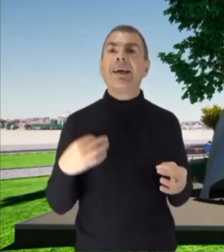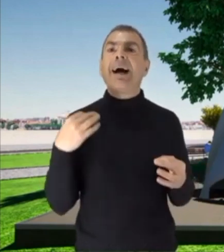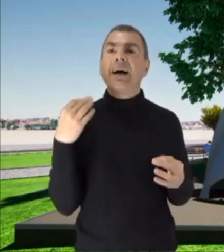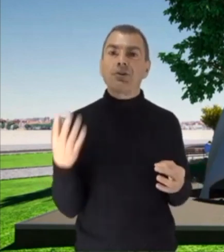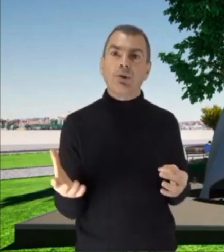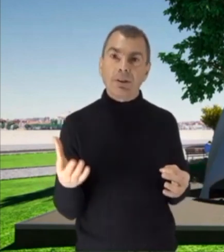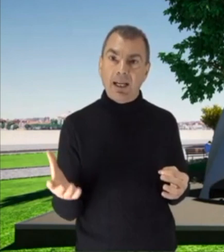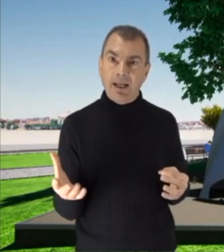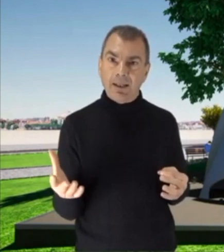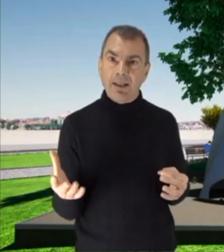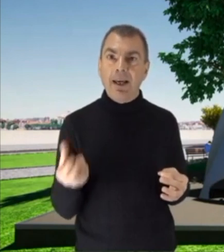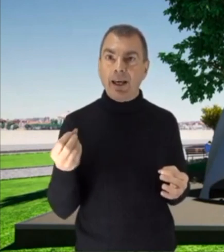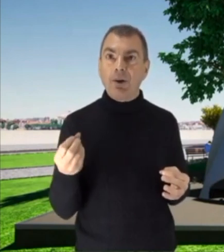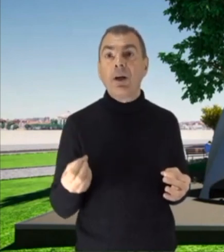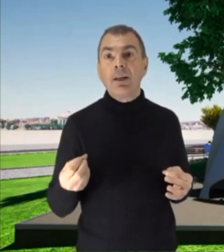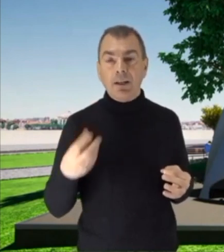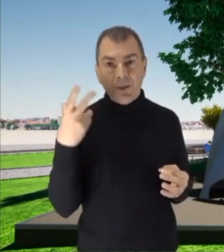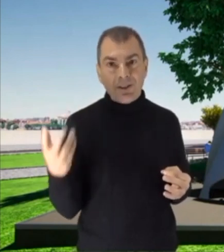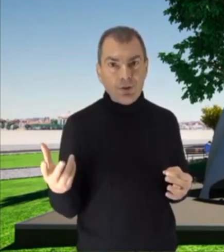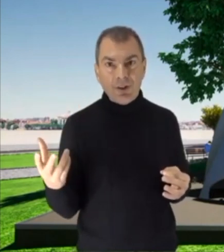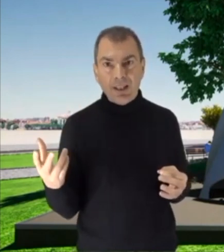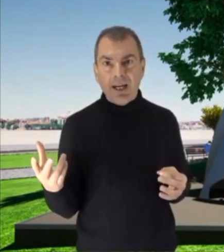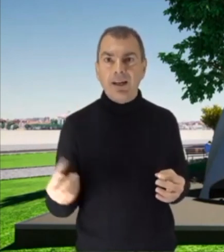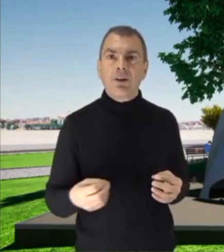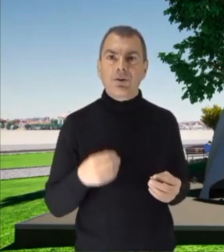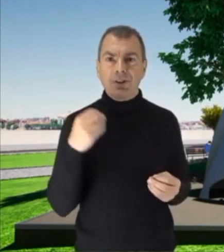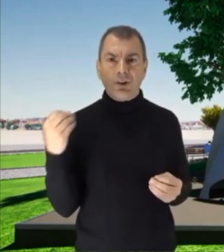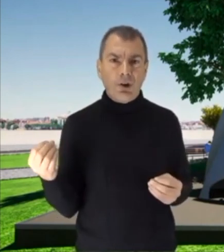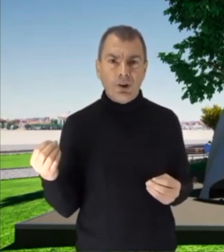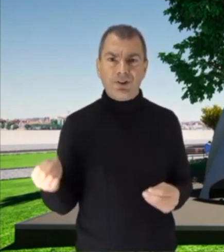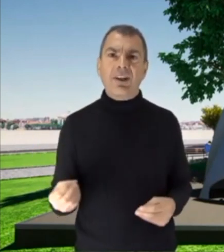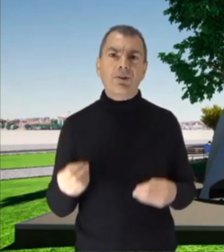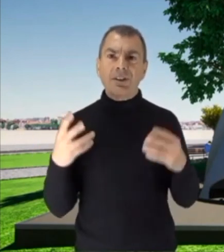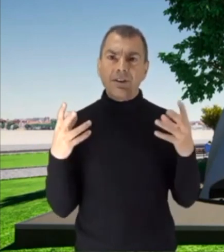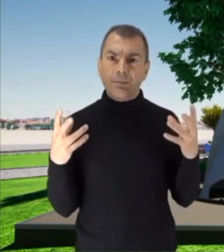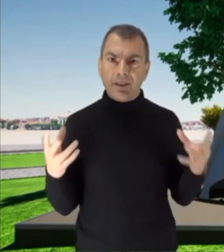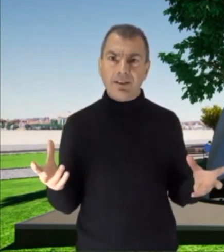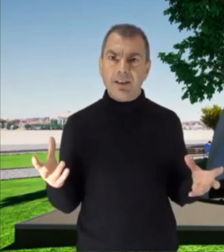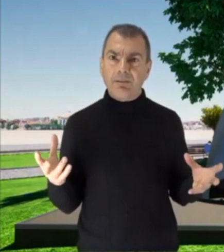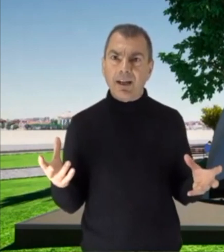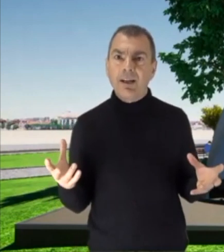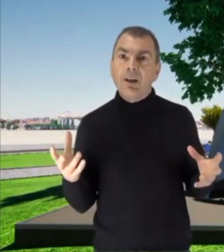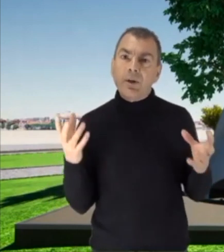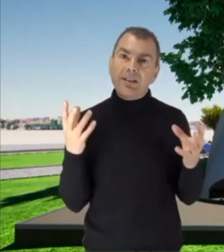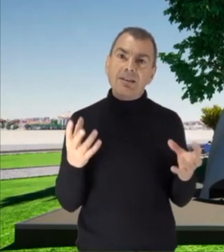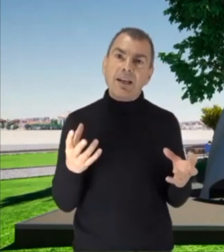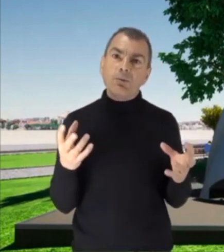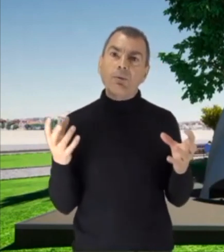ascoltare. Ecco, in questa società così di corsa, così dispersiva, questa statua